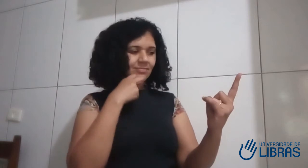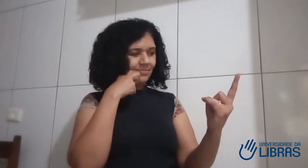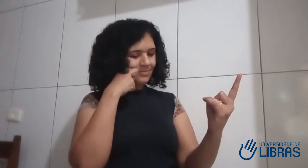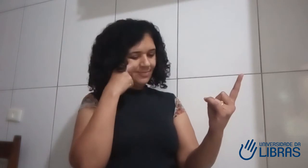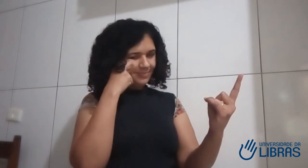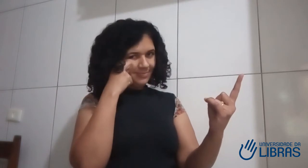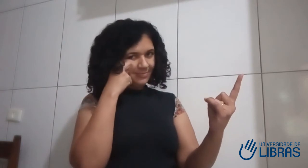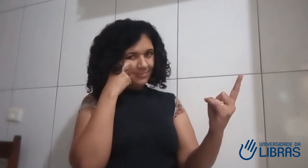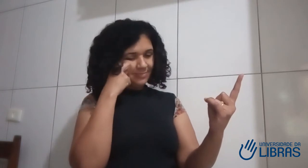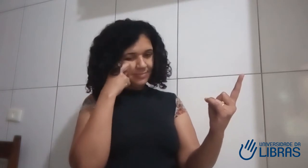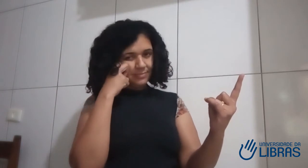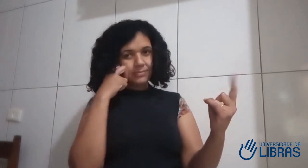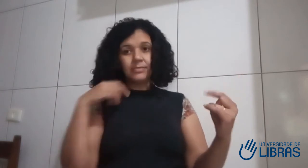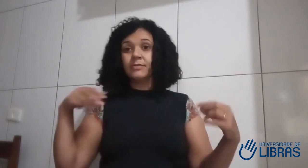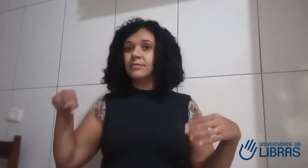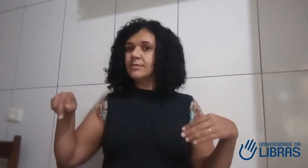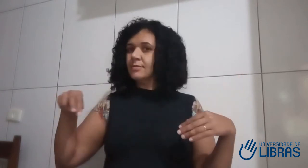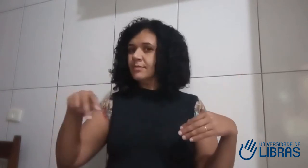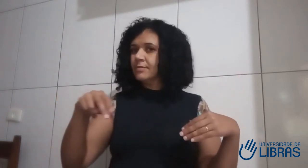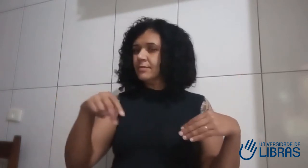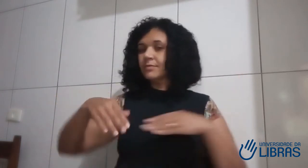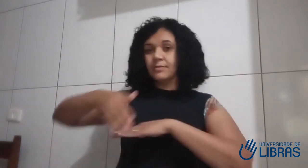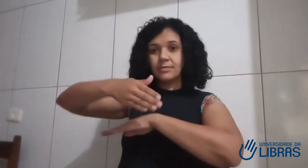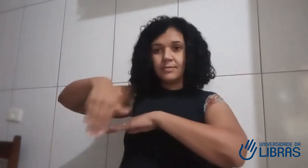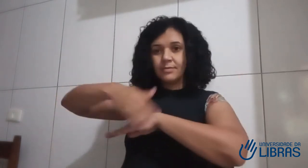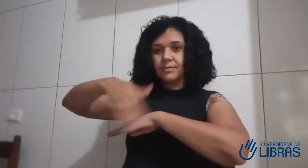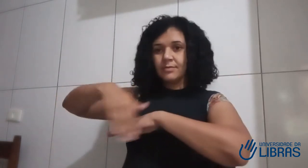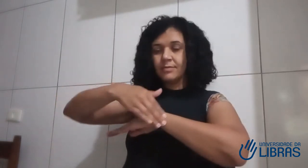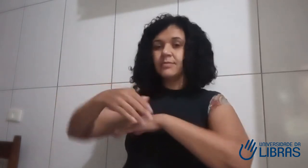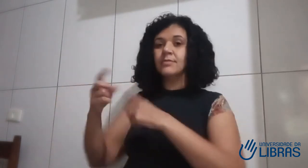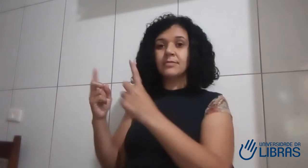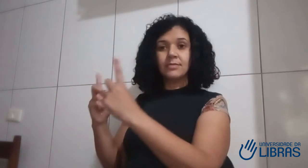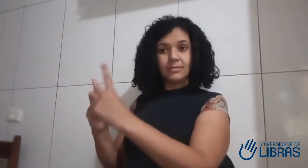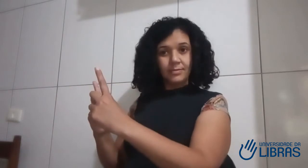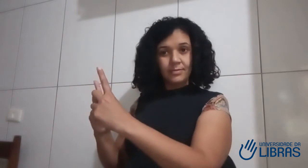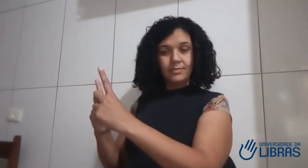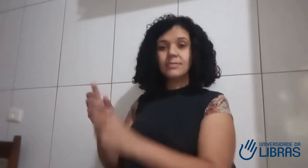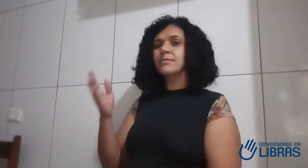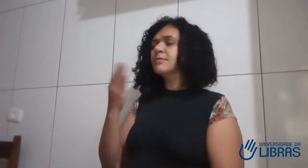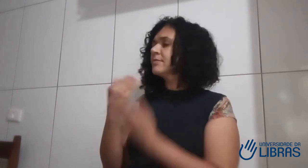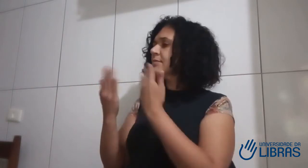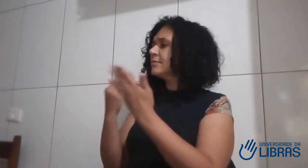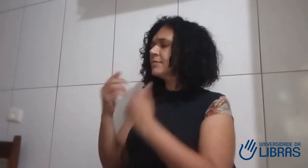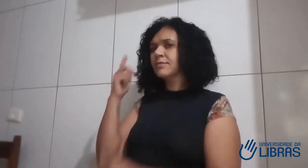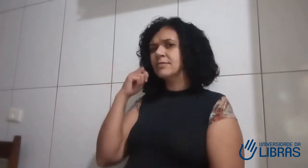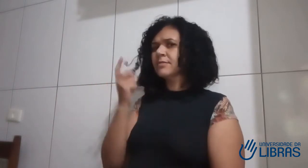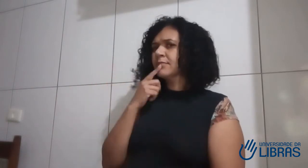dela que ela não tinha me entendido, e eu fiquei assim, morta de vergonha. E saí de perto, né, porque, assim, muito frustrada, porque a gente